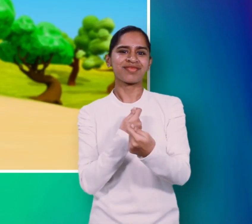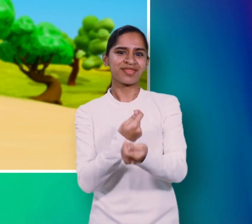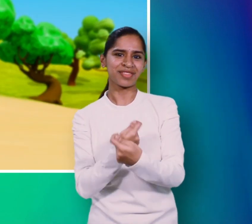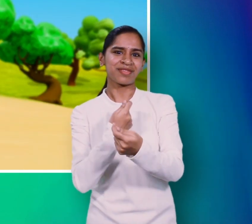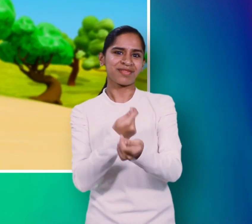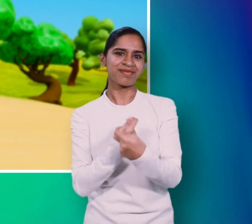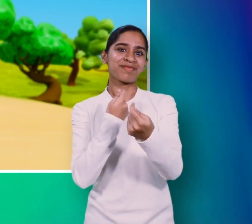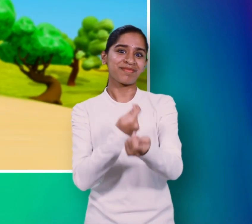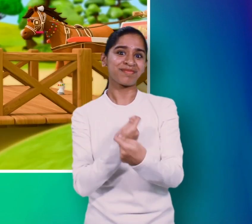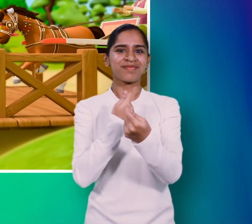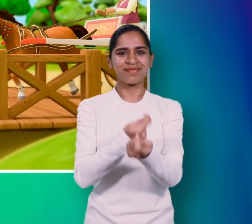पम